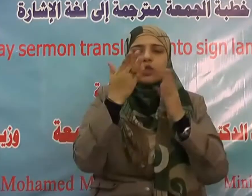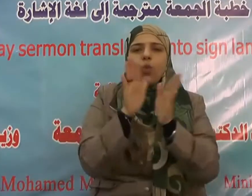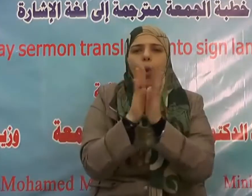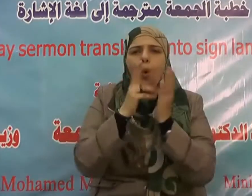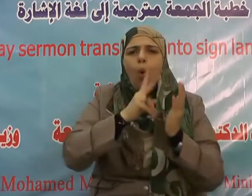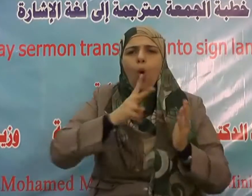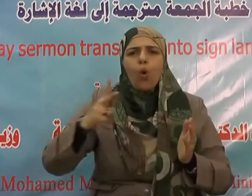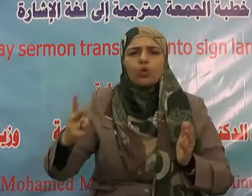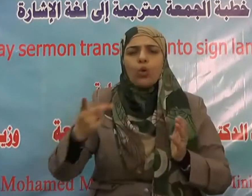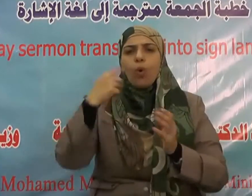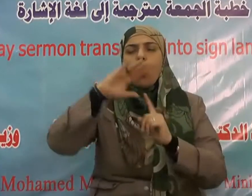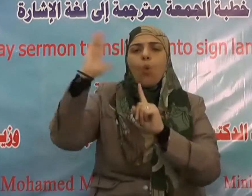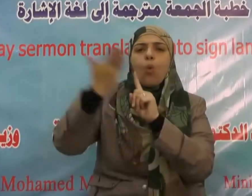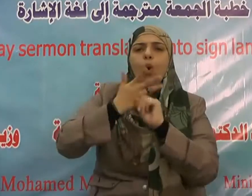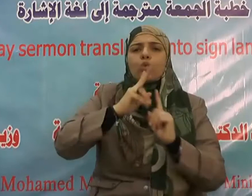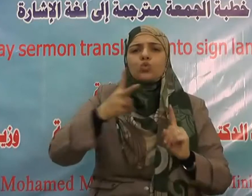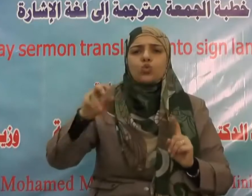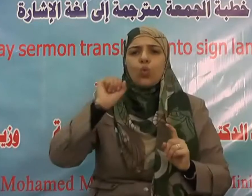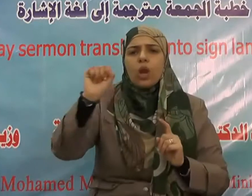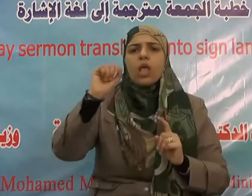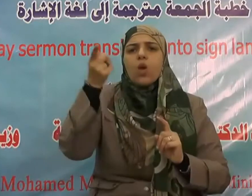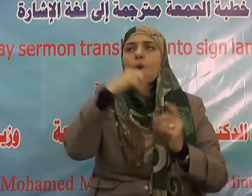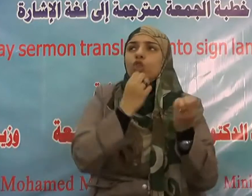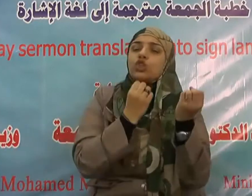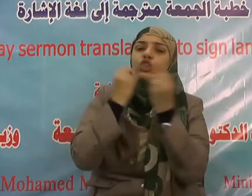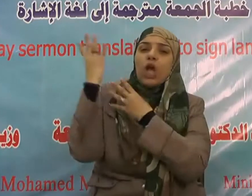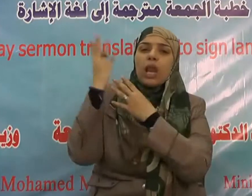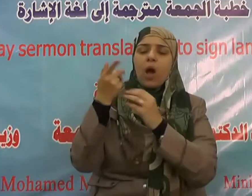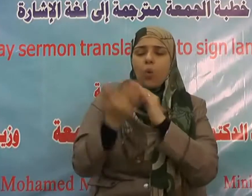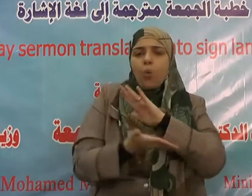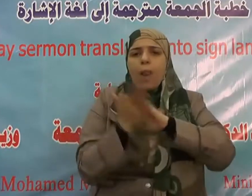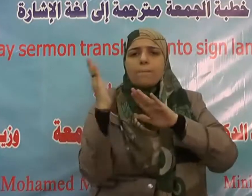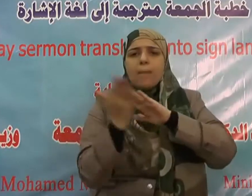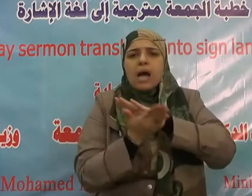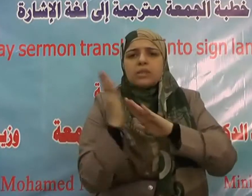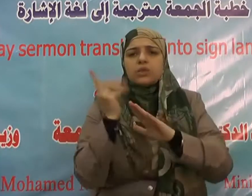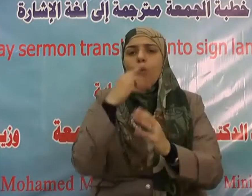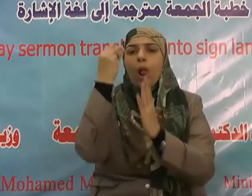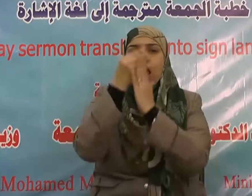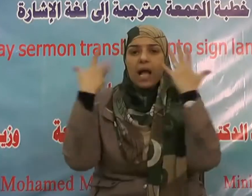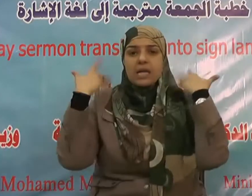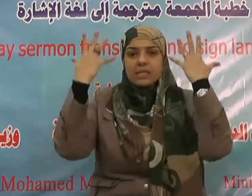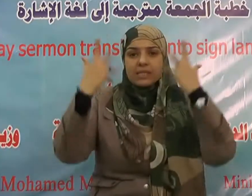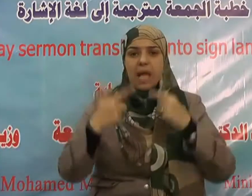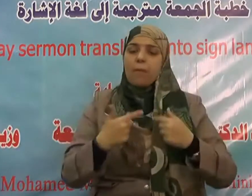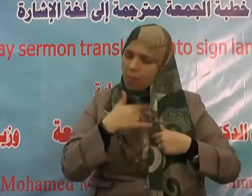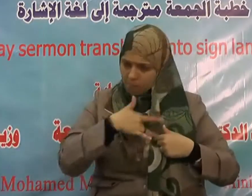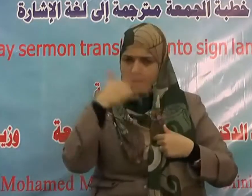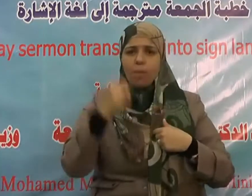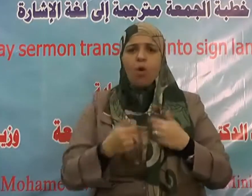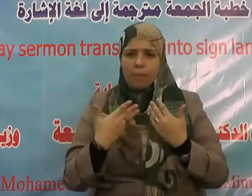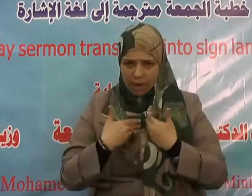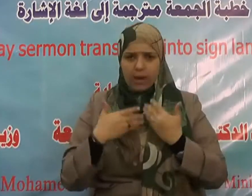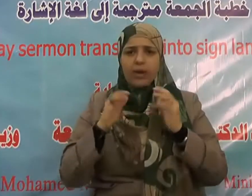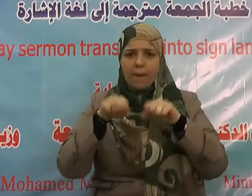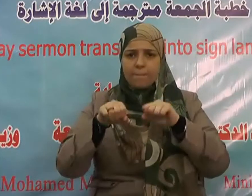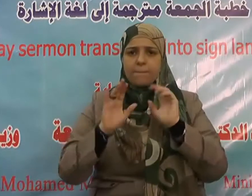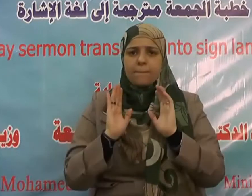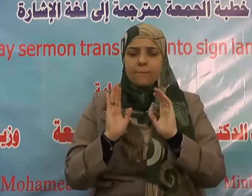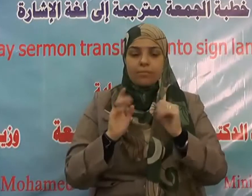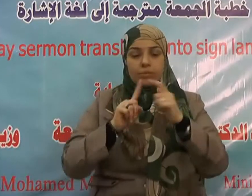بعض الظن إثم ولا تجسسوا ولا يغتب بعضكم